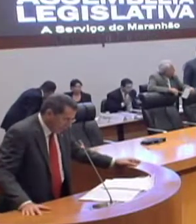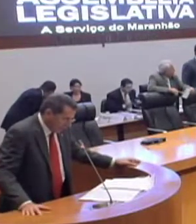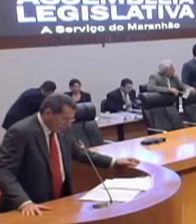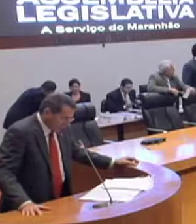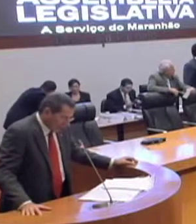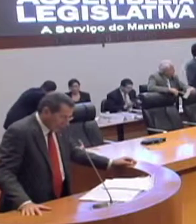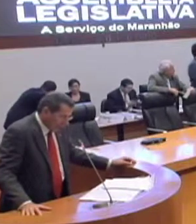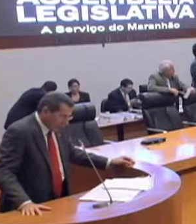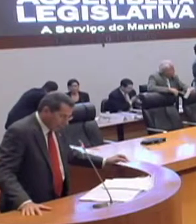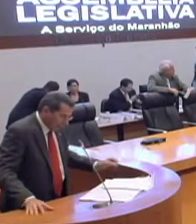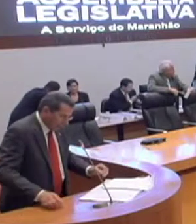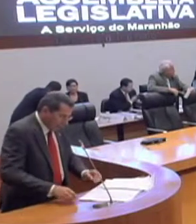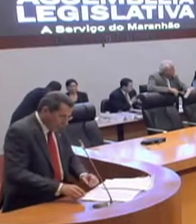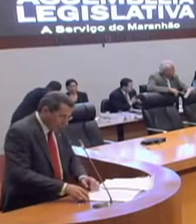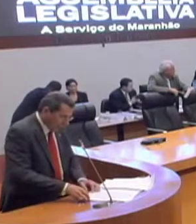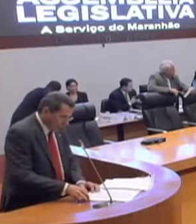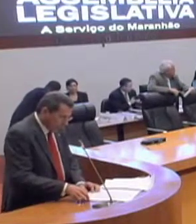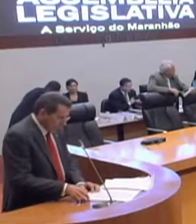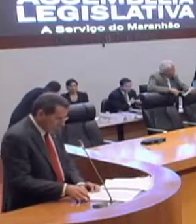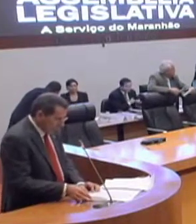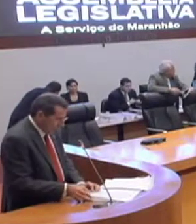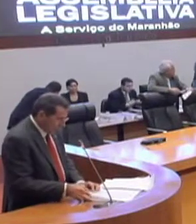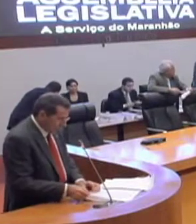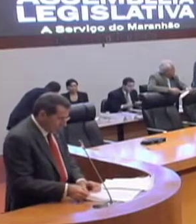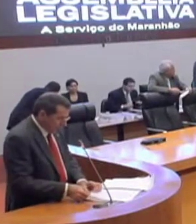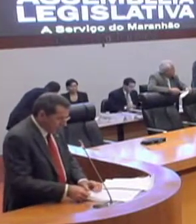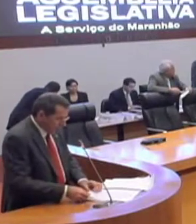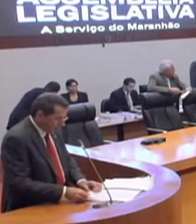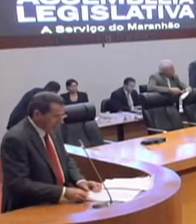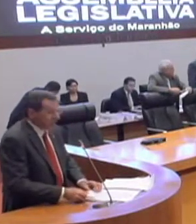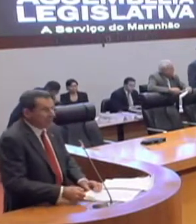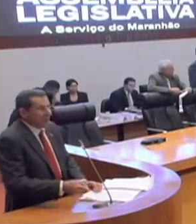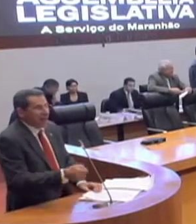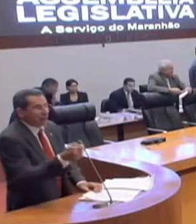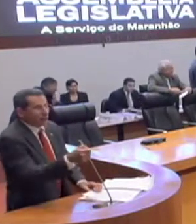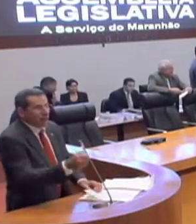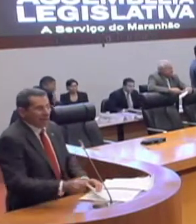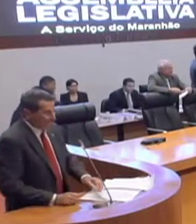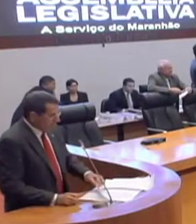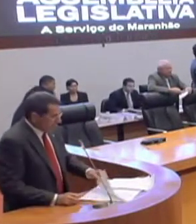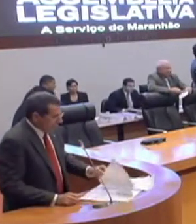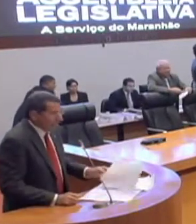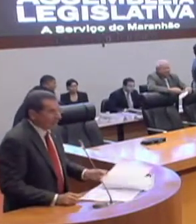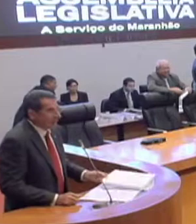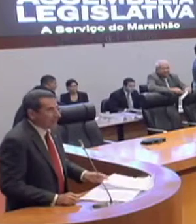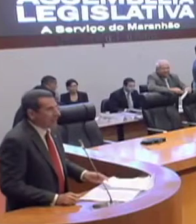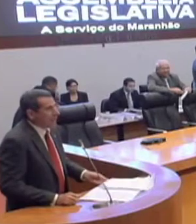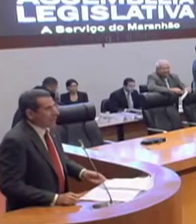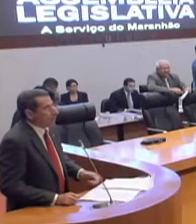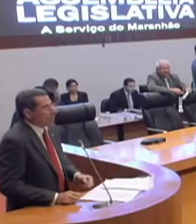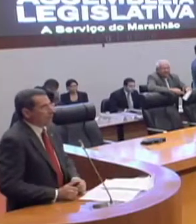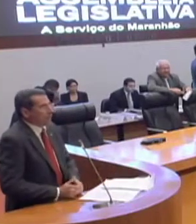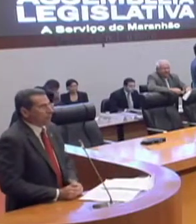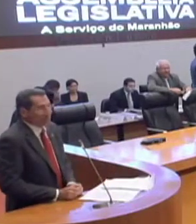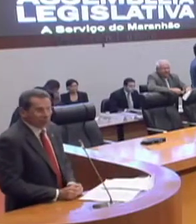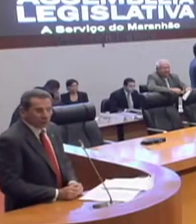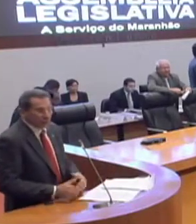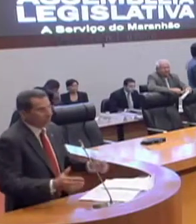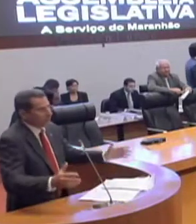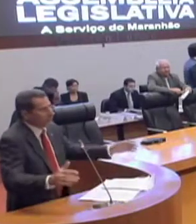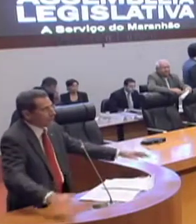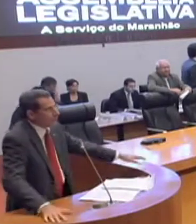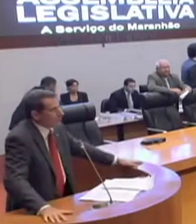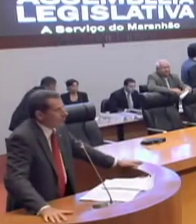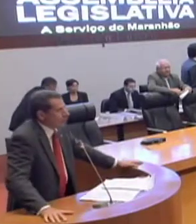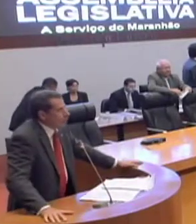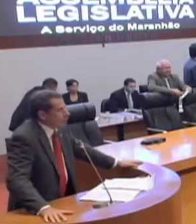também trabalhamos na cidade do Maranhão com vistas a lutar por essa bandeira importante para o Estado que,